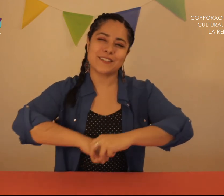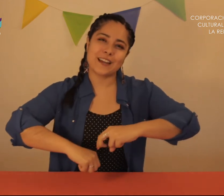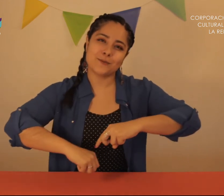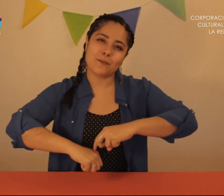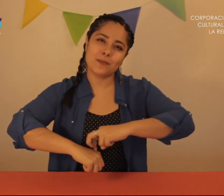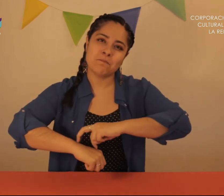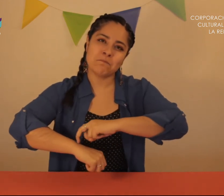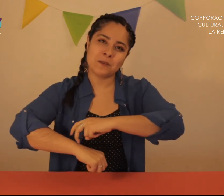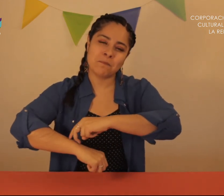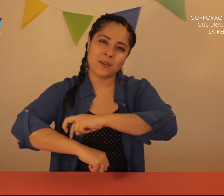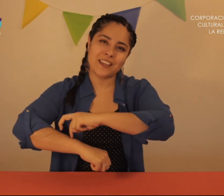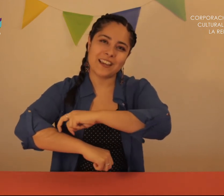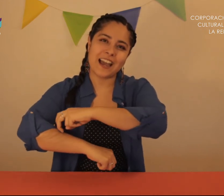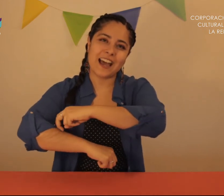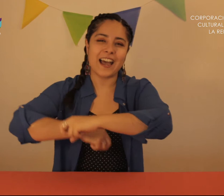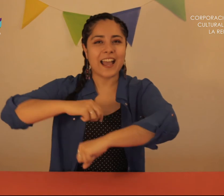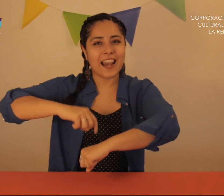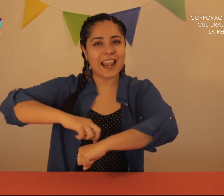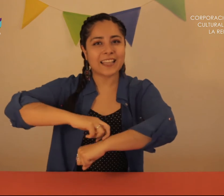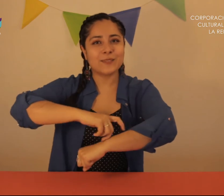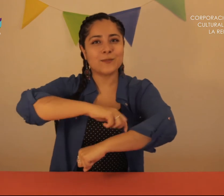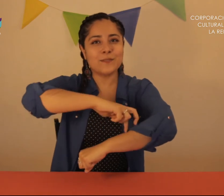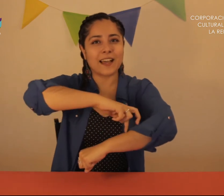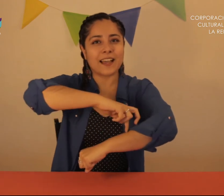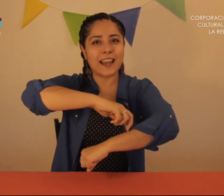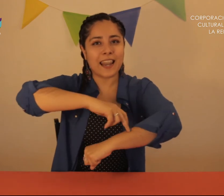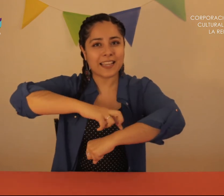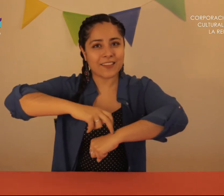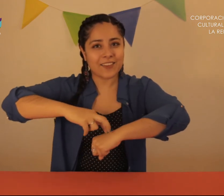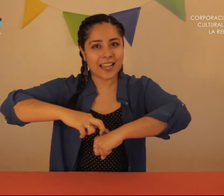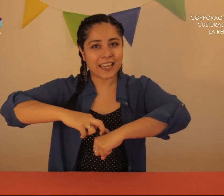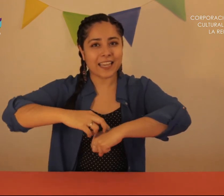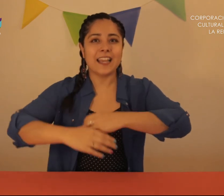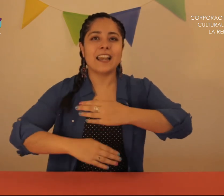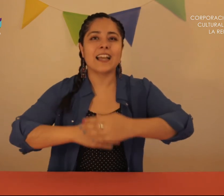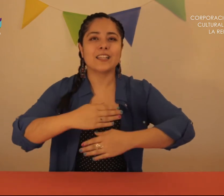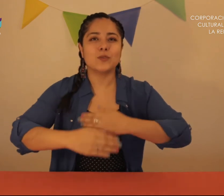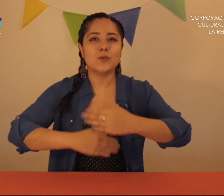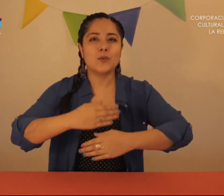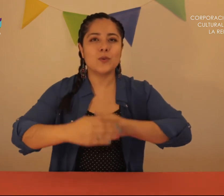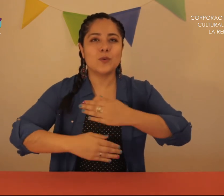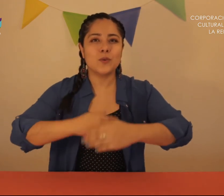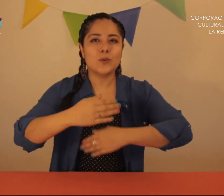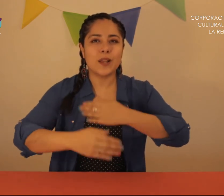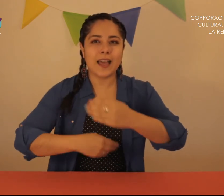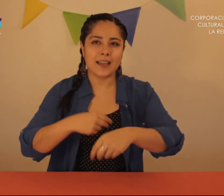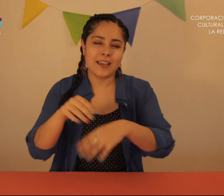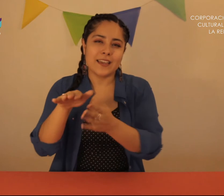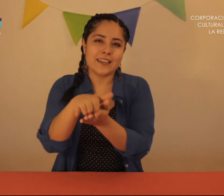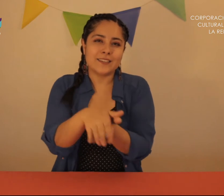será su amimiga La que suba La que baje La que turulululululá Y